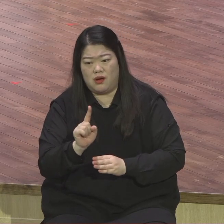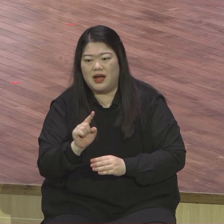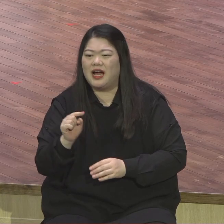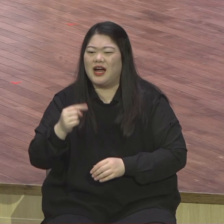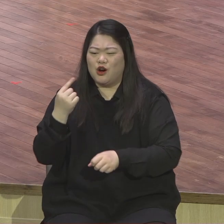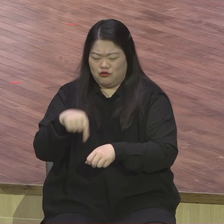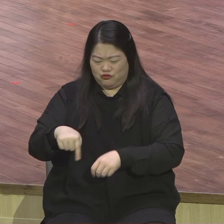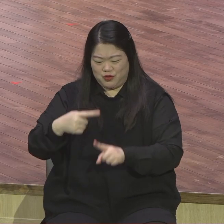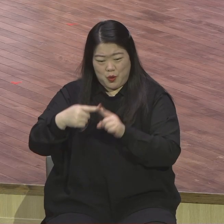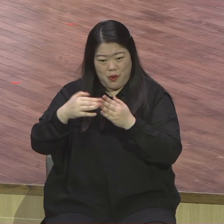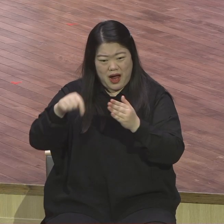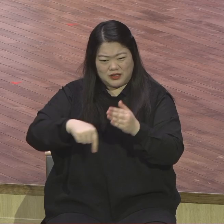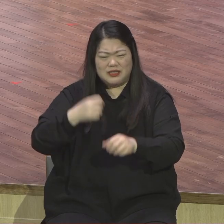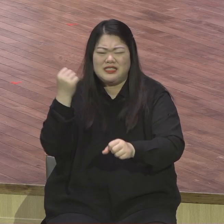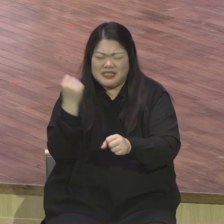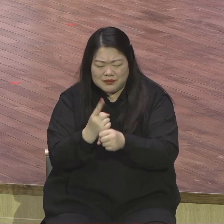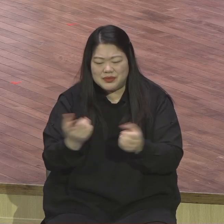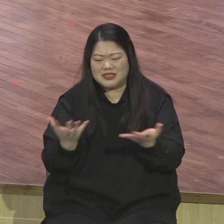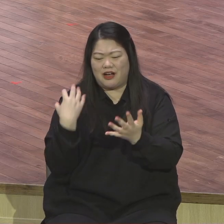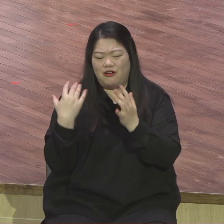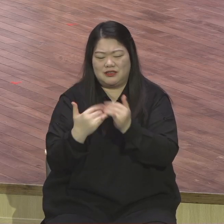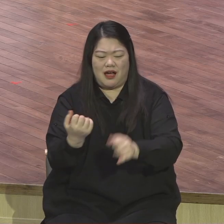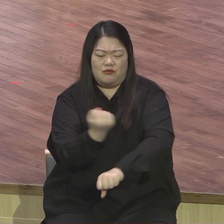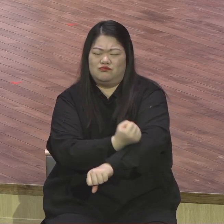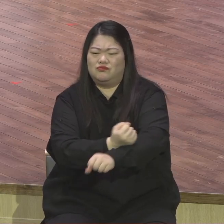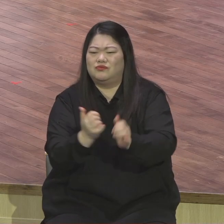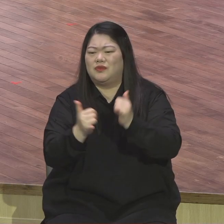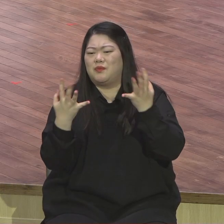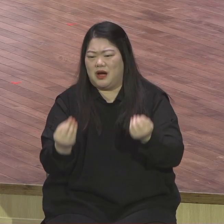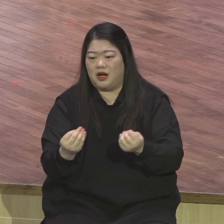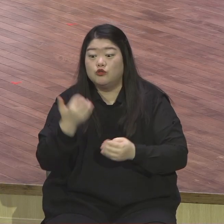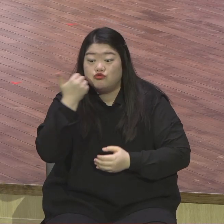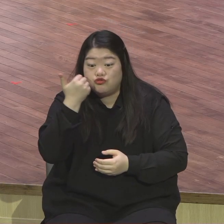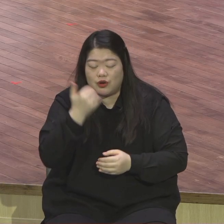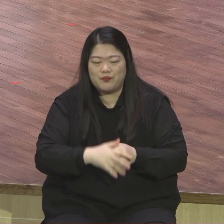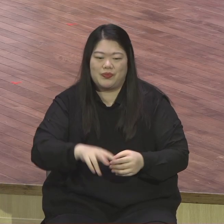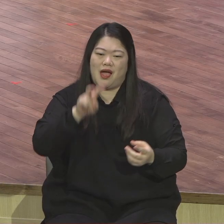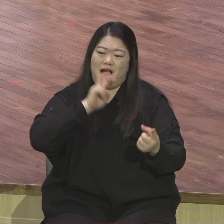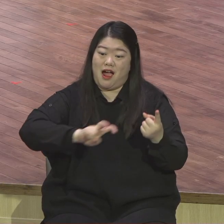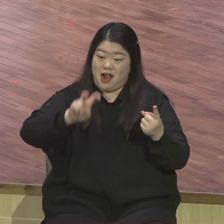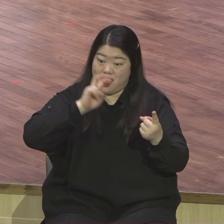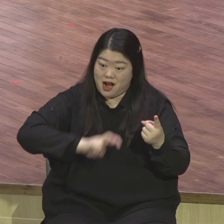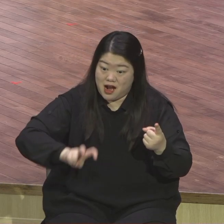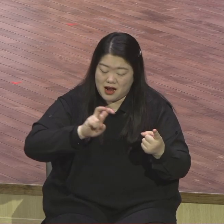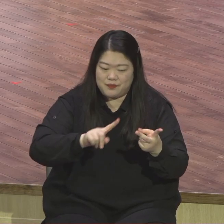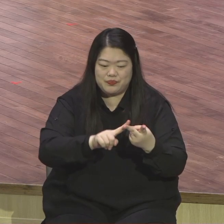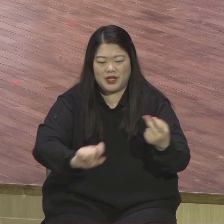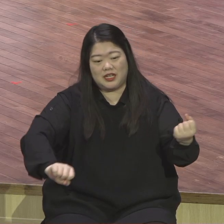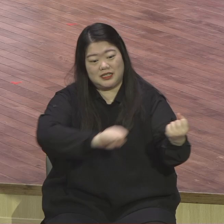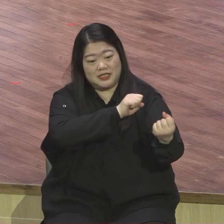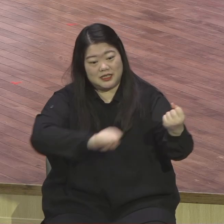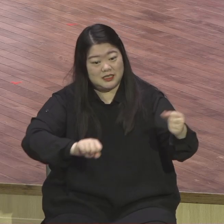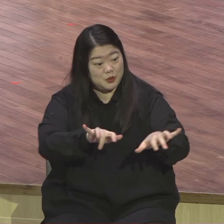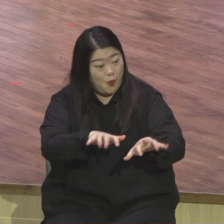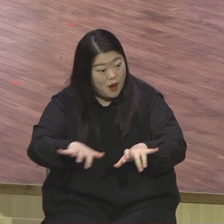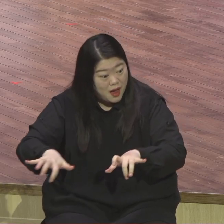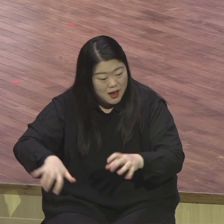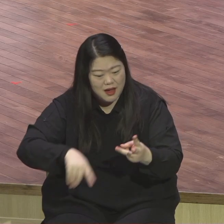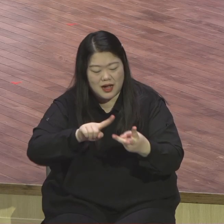헌신하고 있는 사역자들이 대부분이에요. 찬양팀, 오케스트라, 디자인팀, 영상팀, 공연팀,